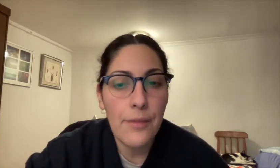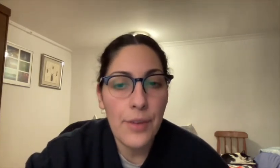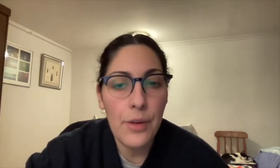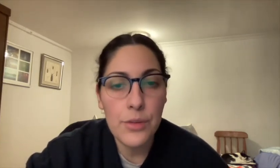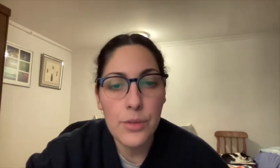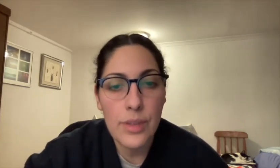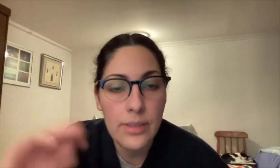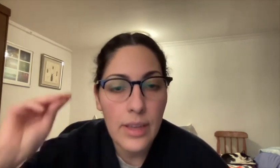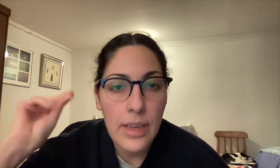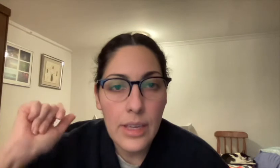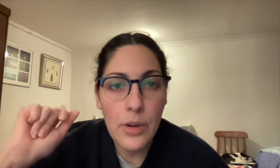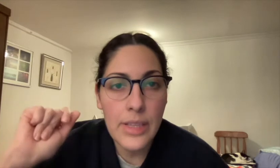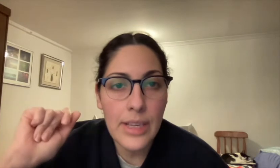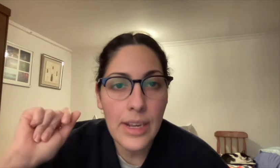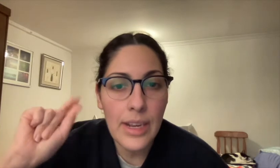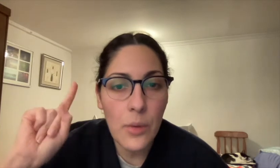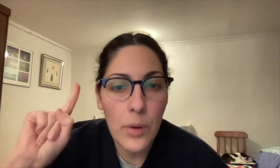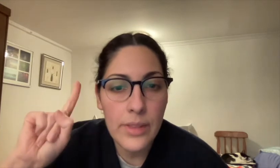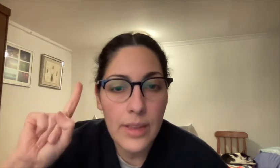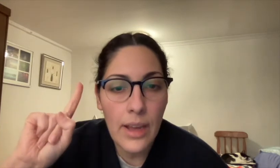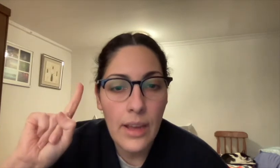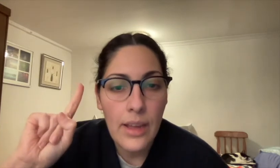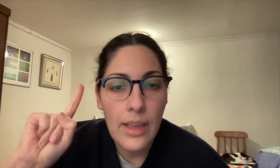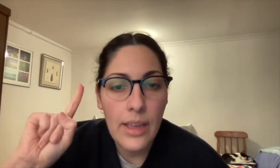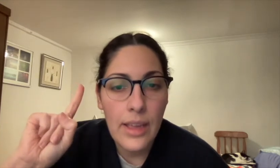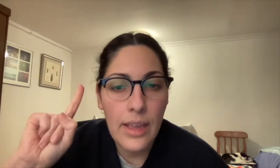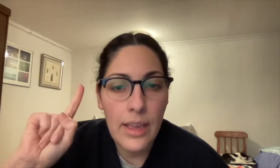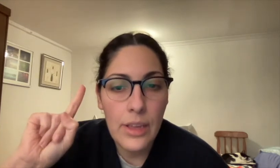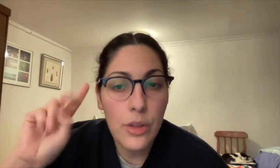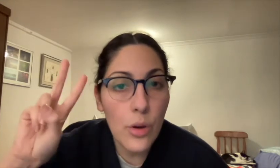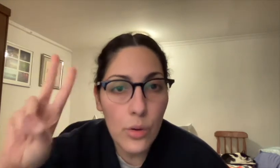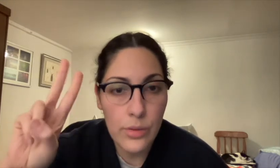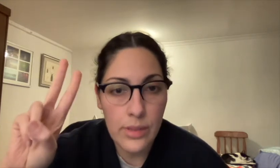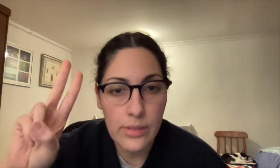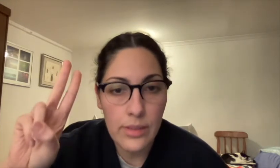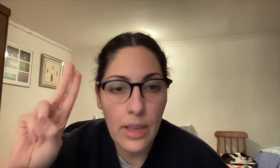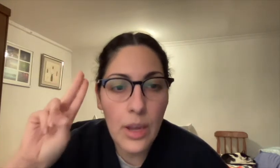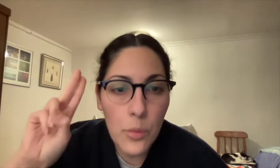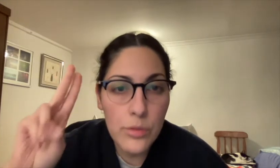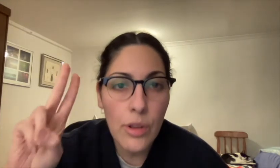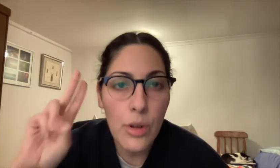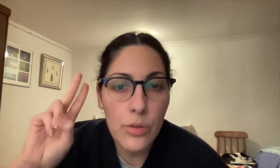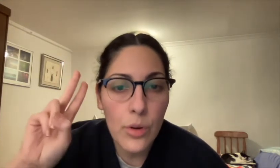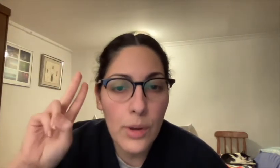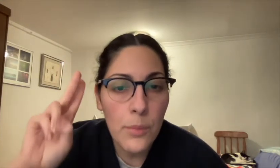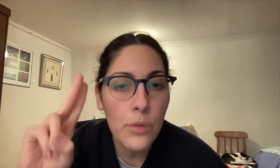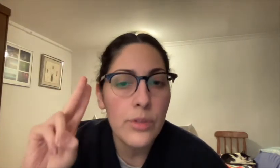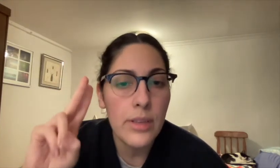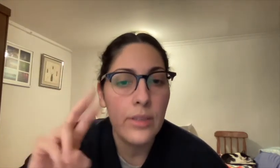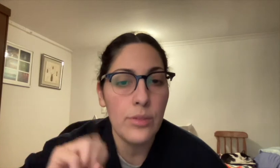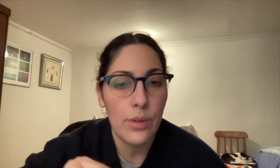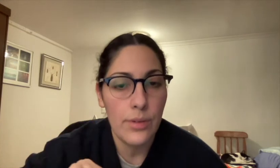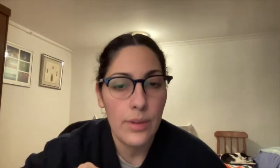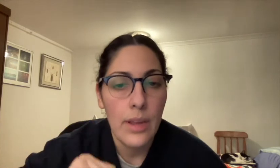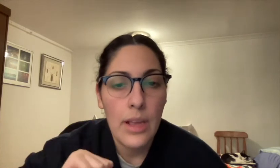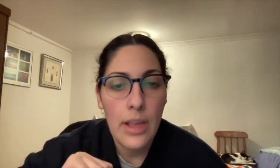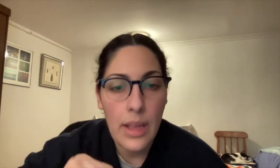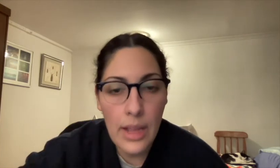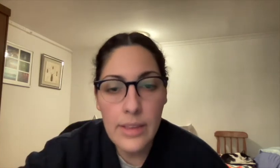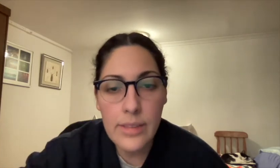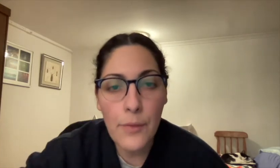el desafío, entonces, quiero que tengan en cuenta dos cosas. Escúchenlos con mucha atención.